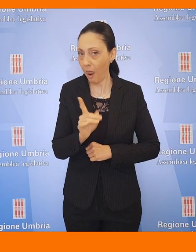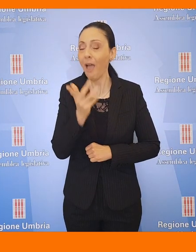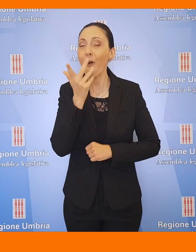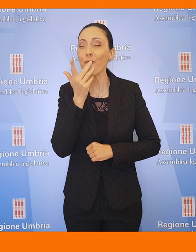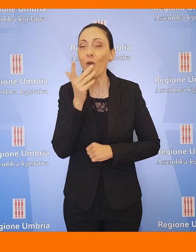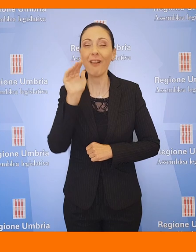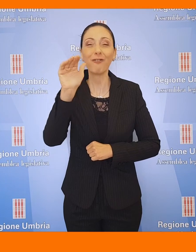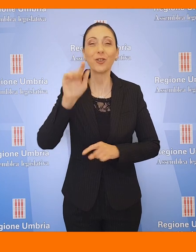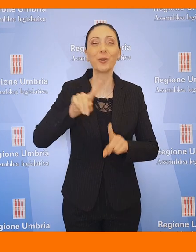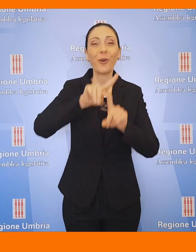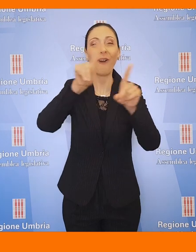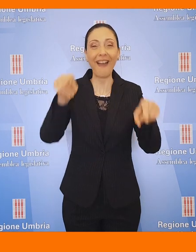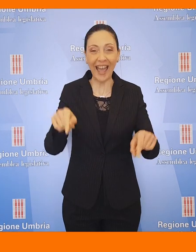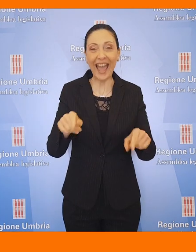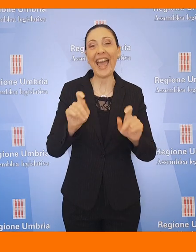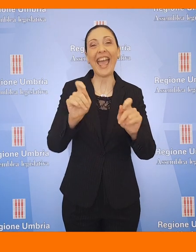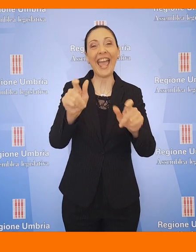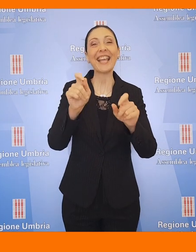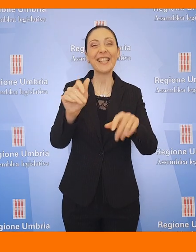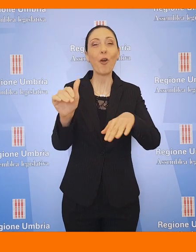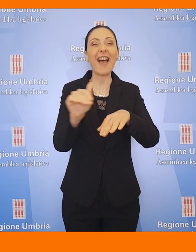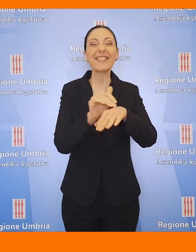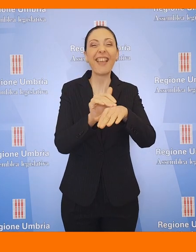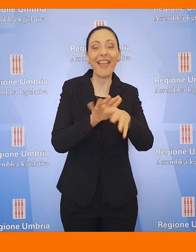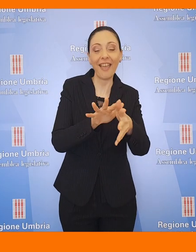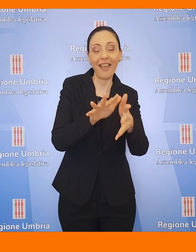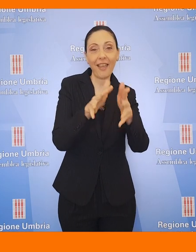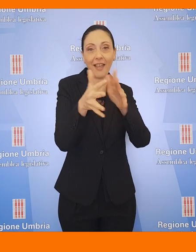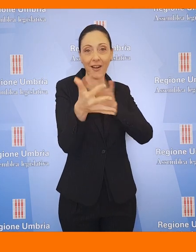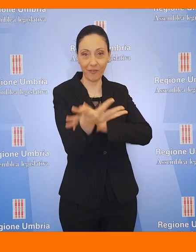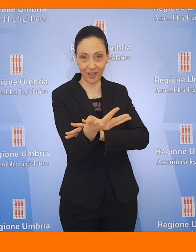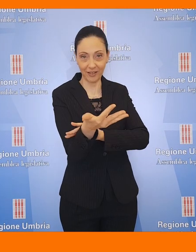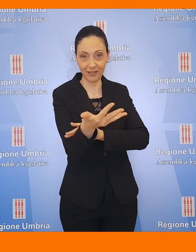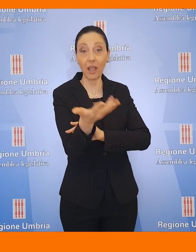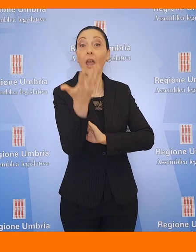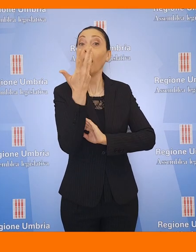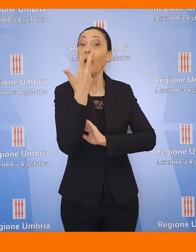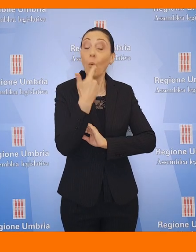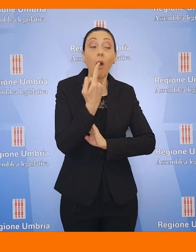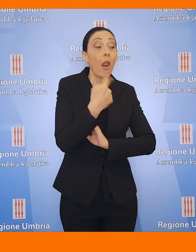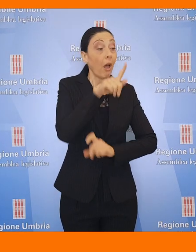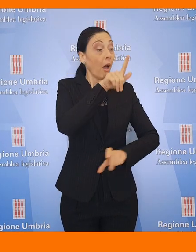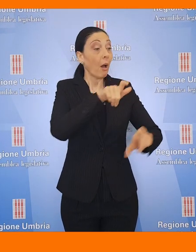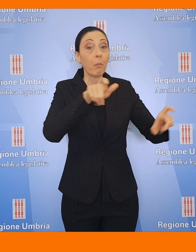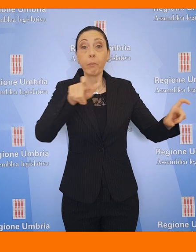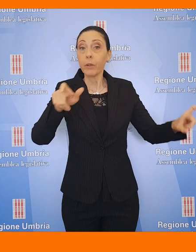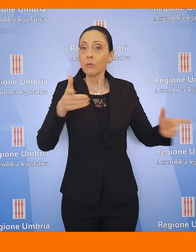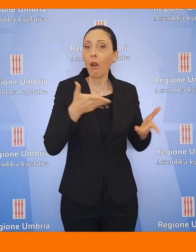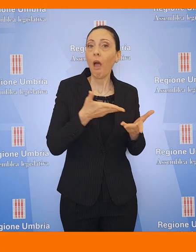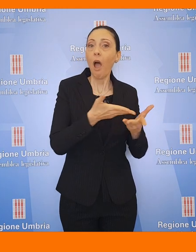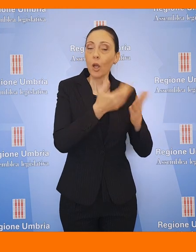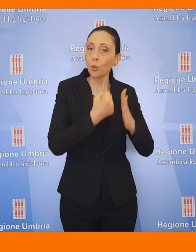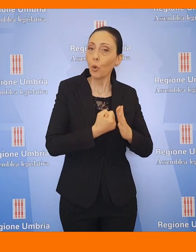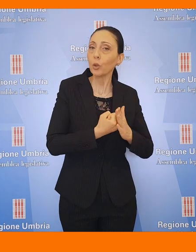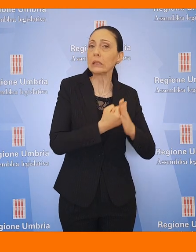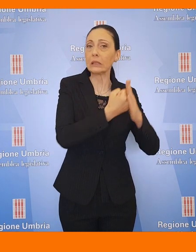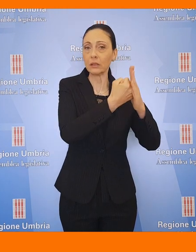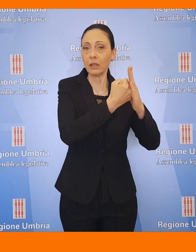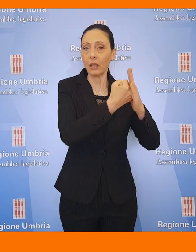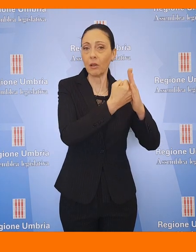'edicola dei servizi, a cui puntiamo da tempo, che potrebbe rappresentare un aiuto o un sostegno valido a tutti i cittadini